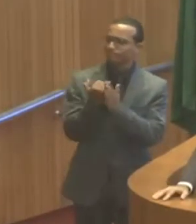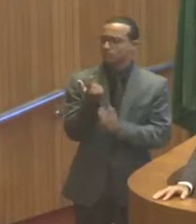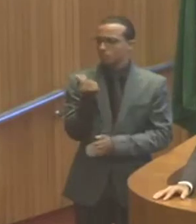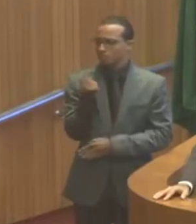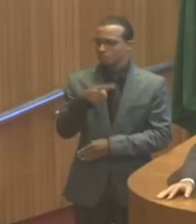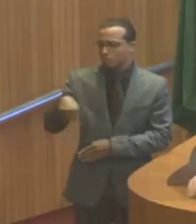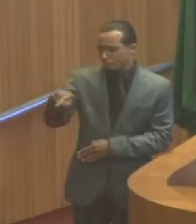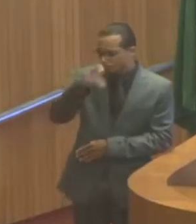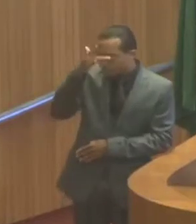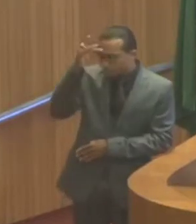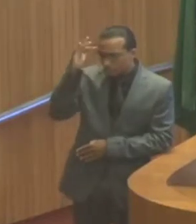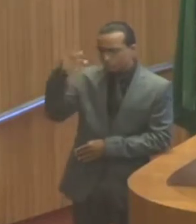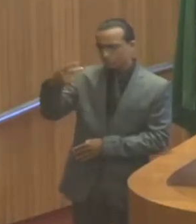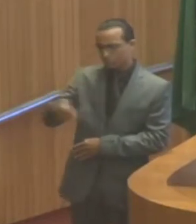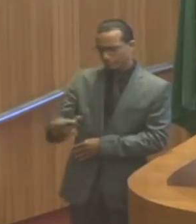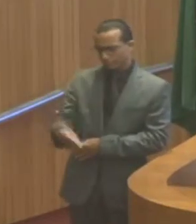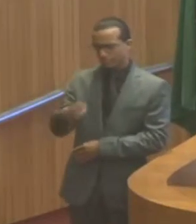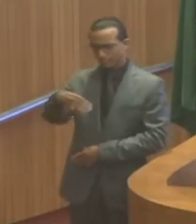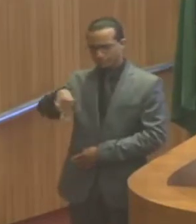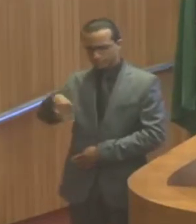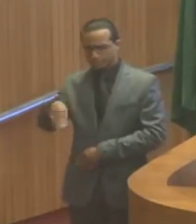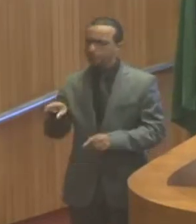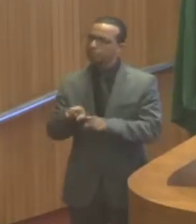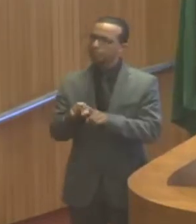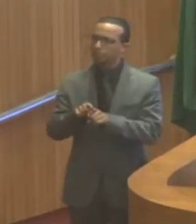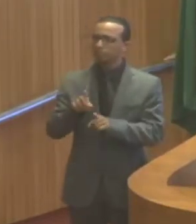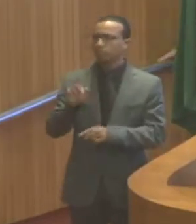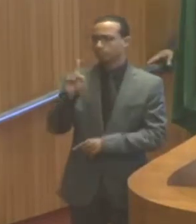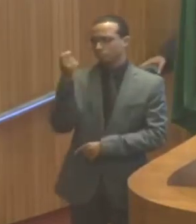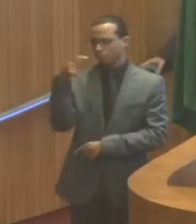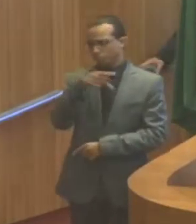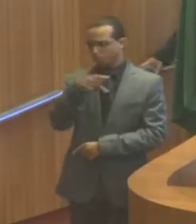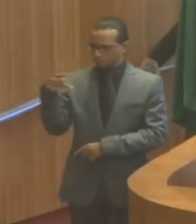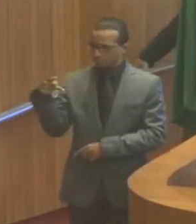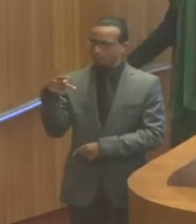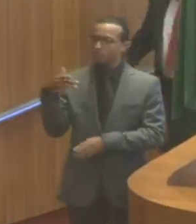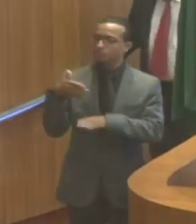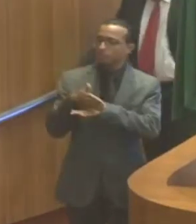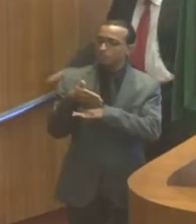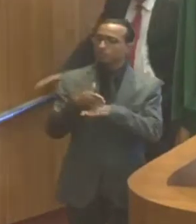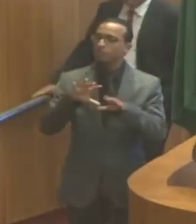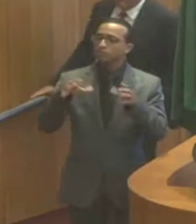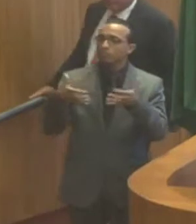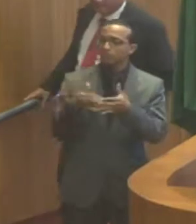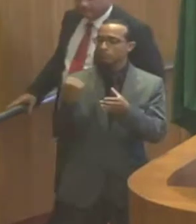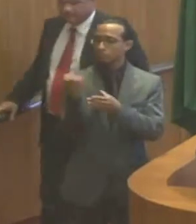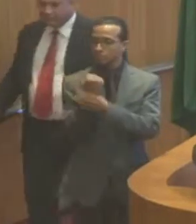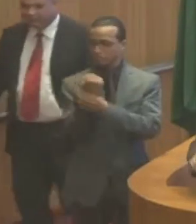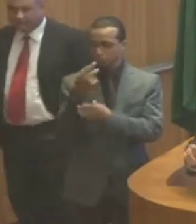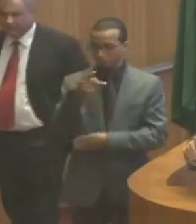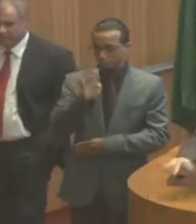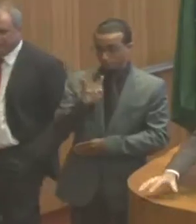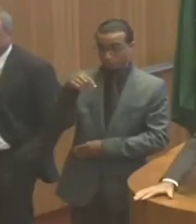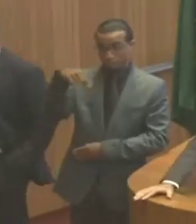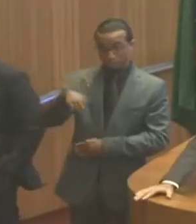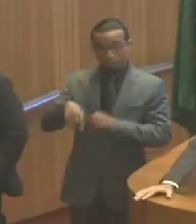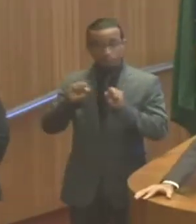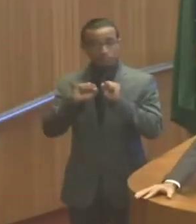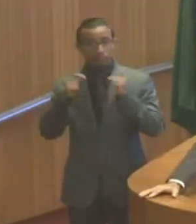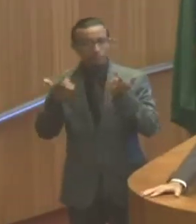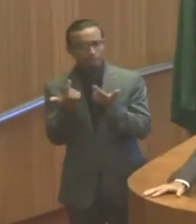Participei também como presidente da Comissão de Segurança Pública. Encaramos aqui nessa Casa